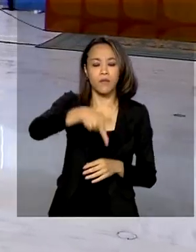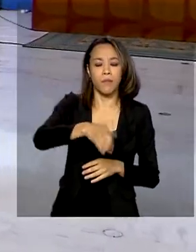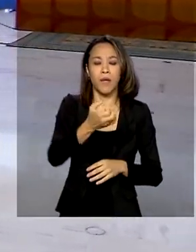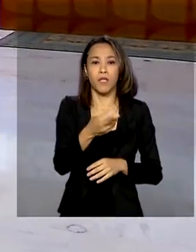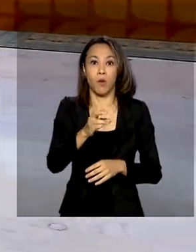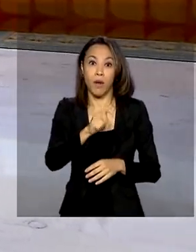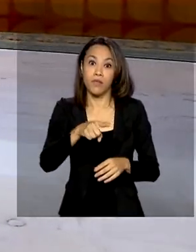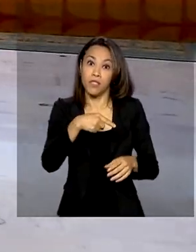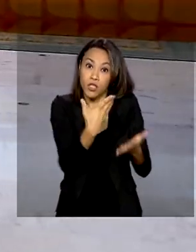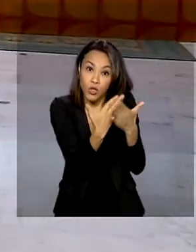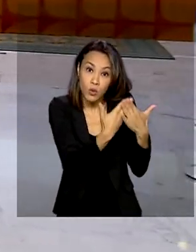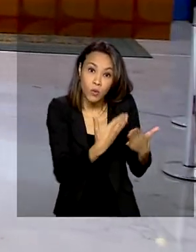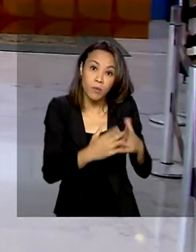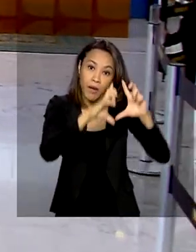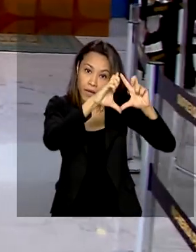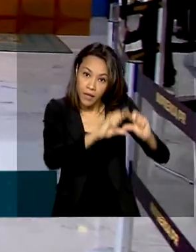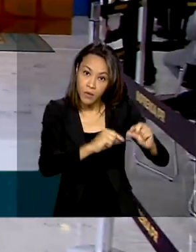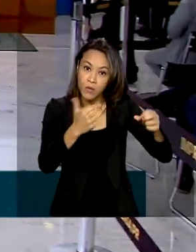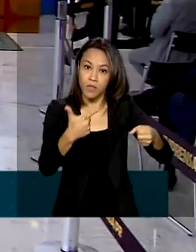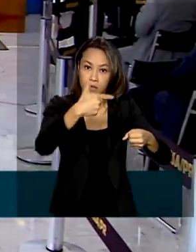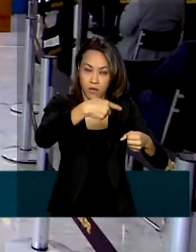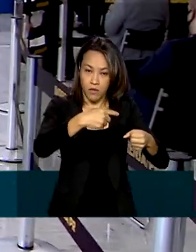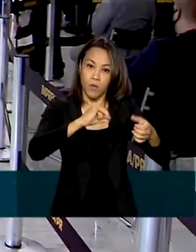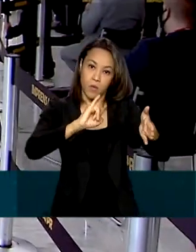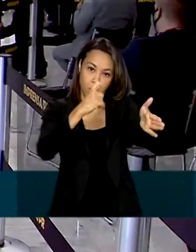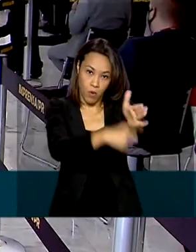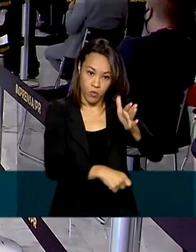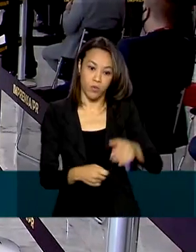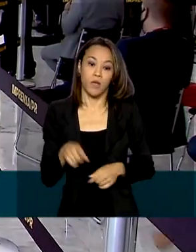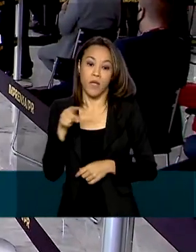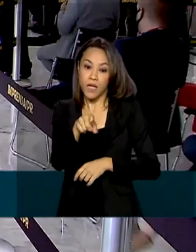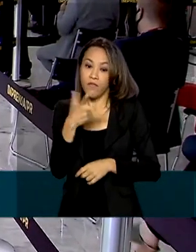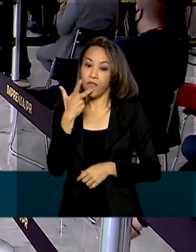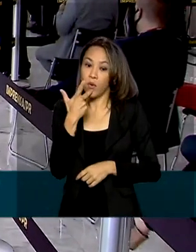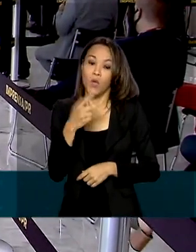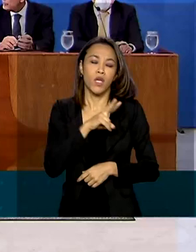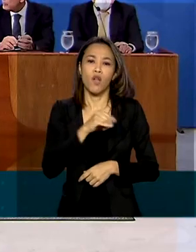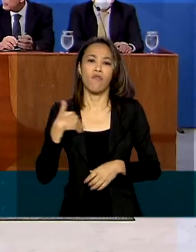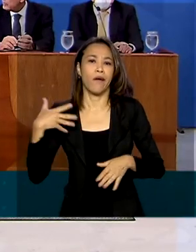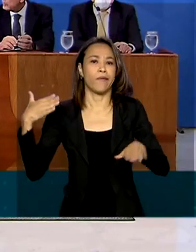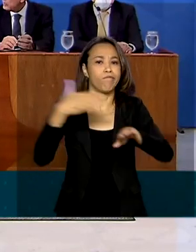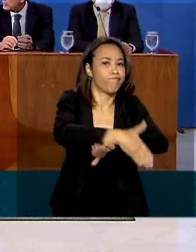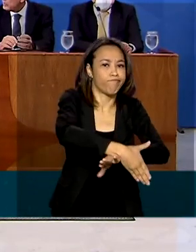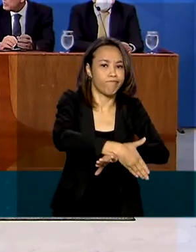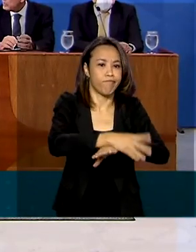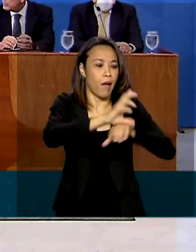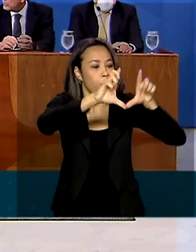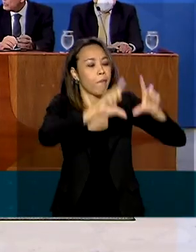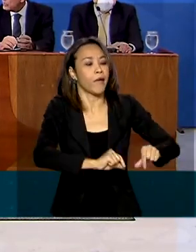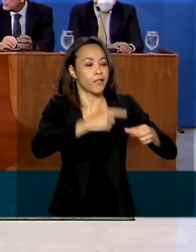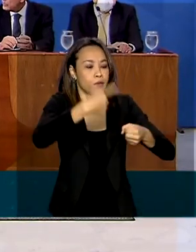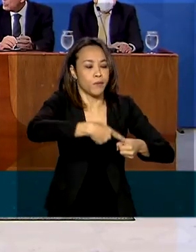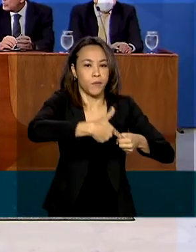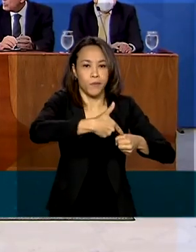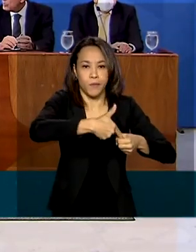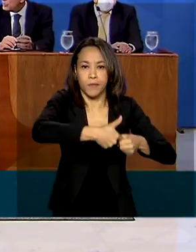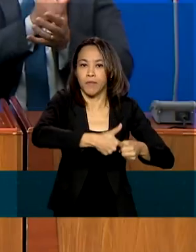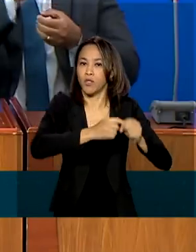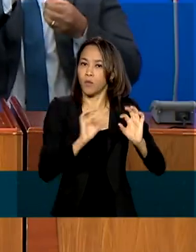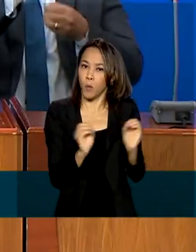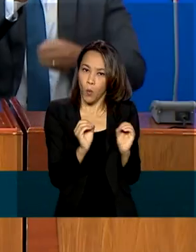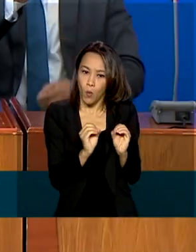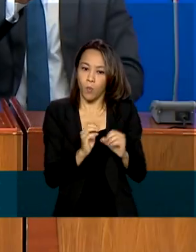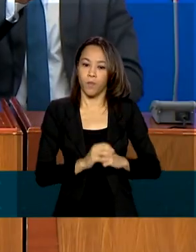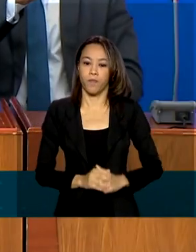O governo federal não vai intervir no preço dos combustíveis. A decisão foi anunciada em pronunciamento no Palácio do Planalto.